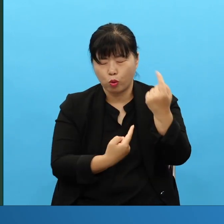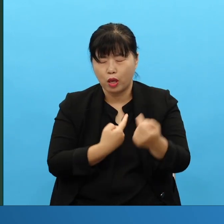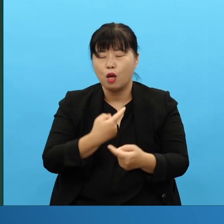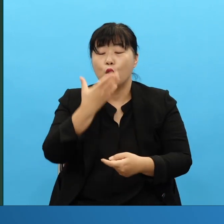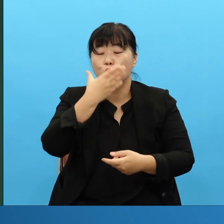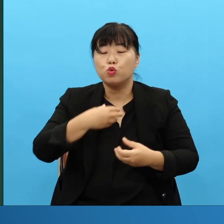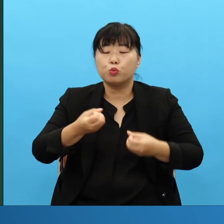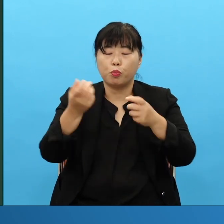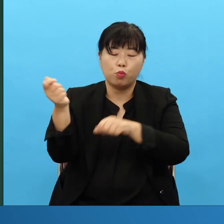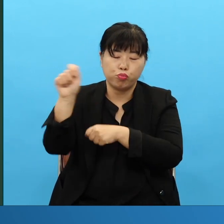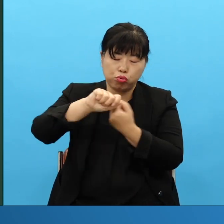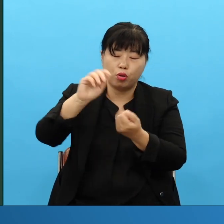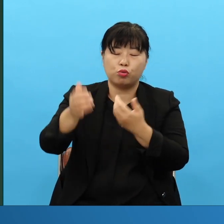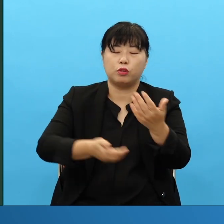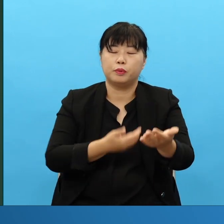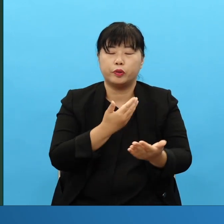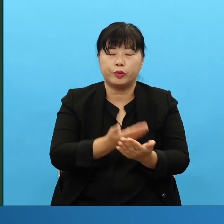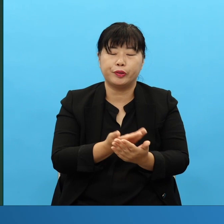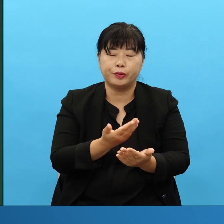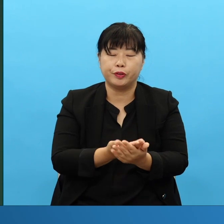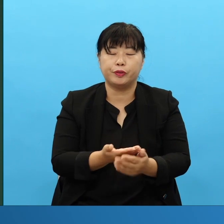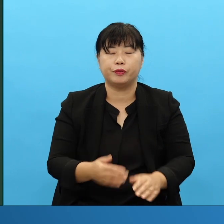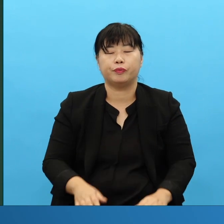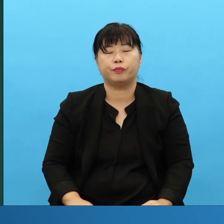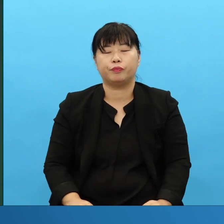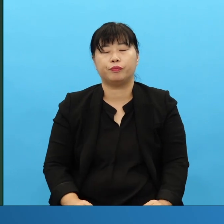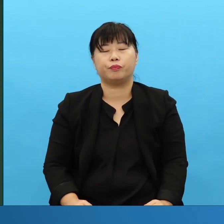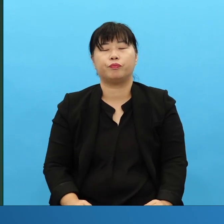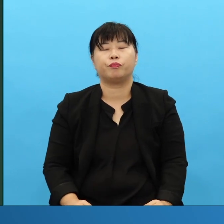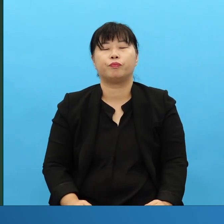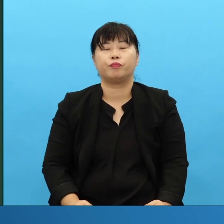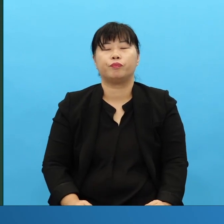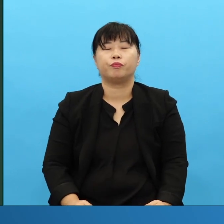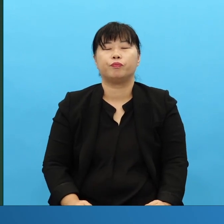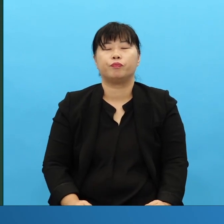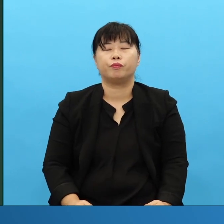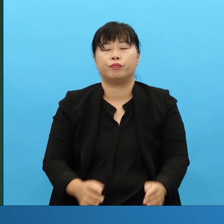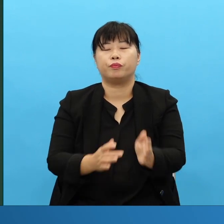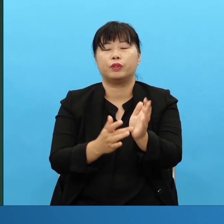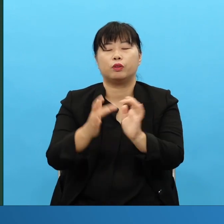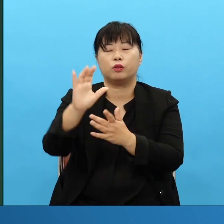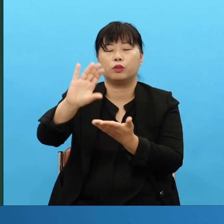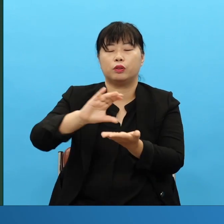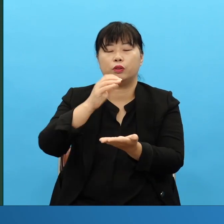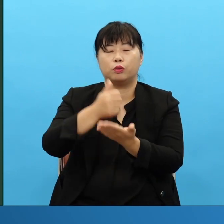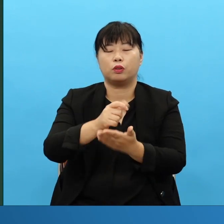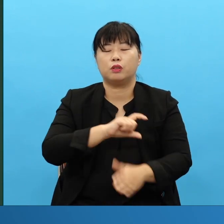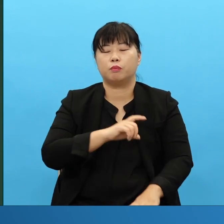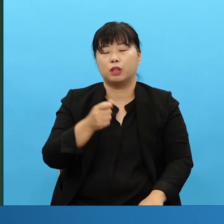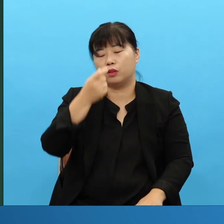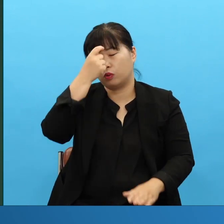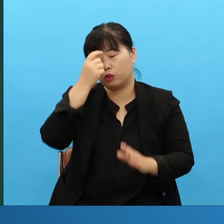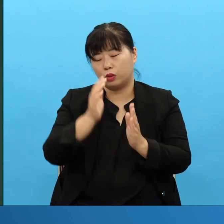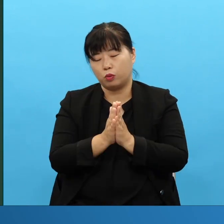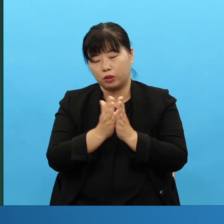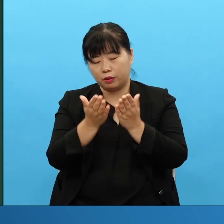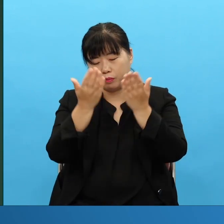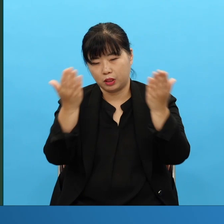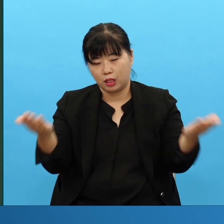수 그리스도 이름으로 기도하옵나이다 아멘